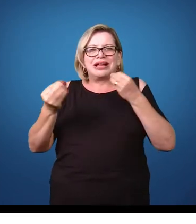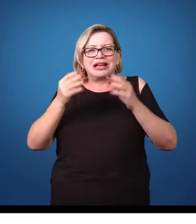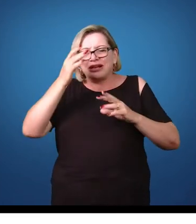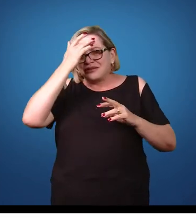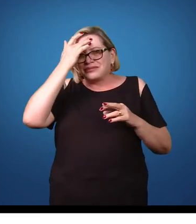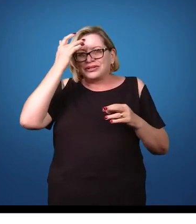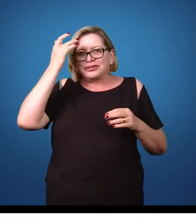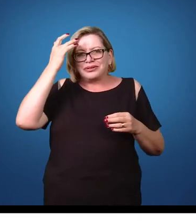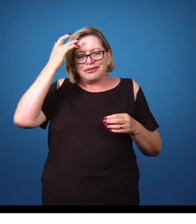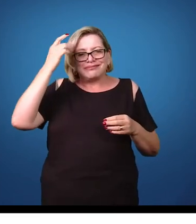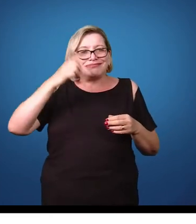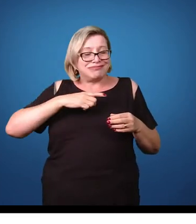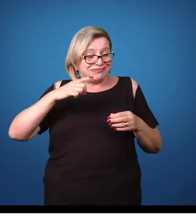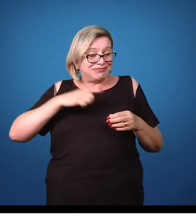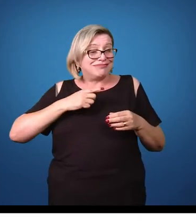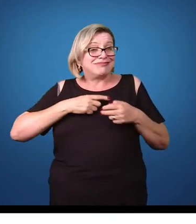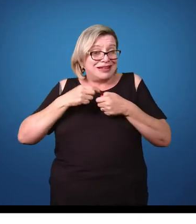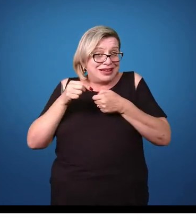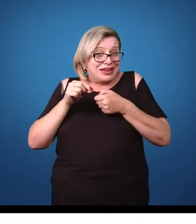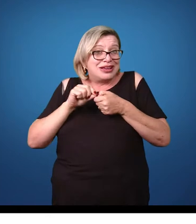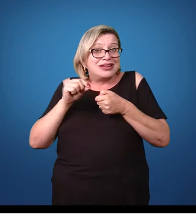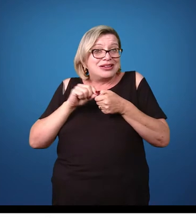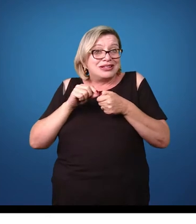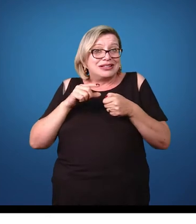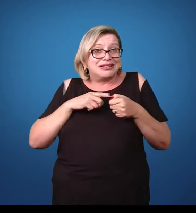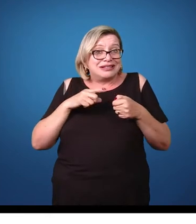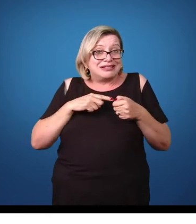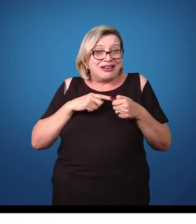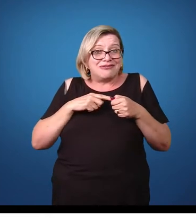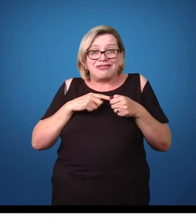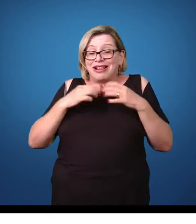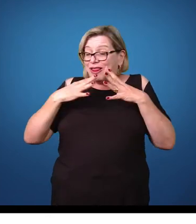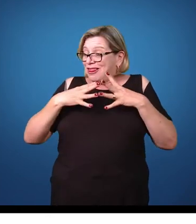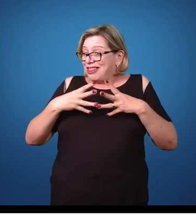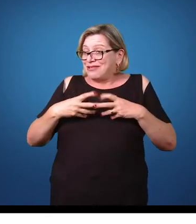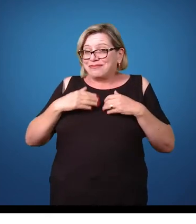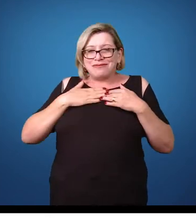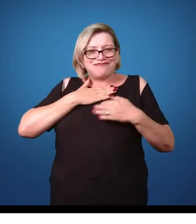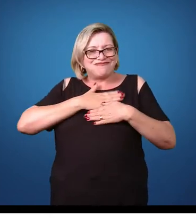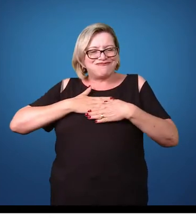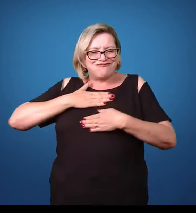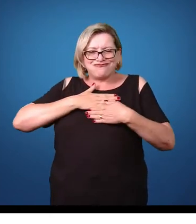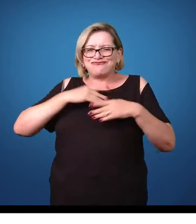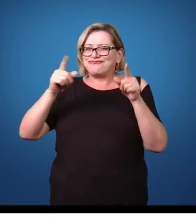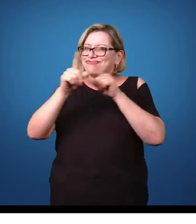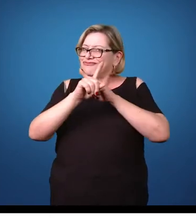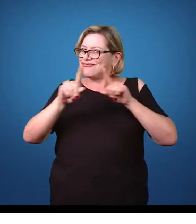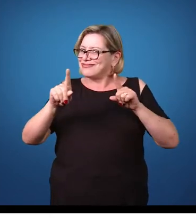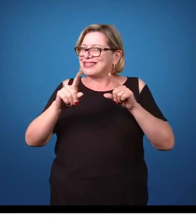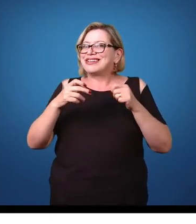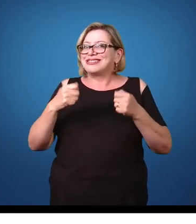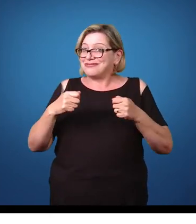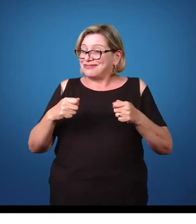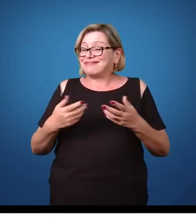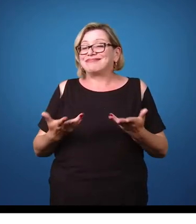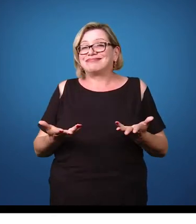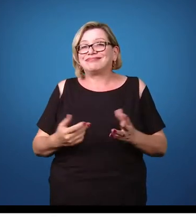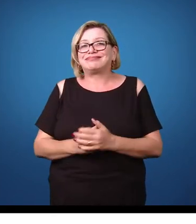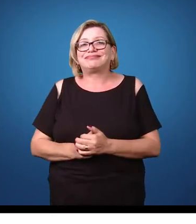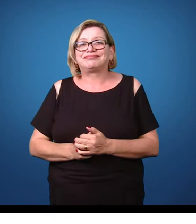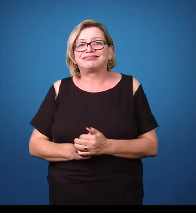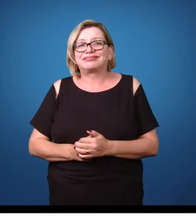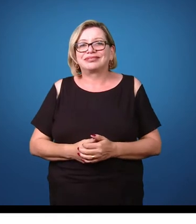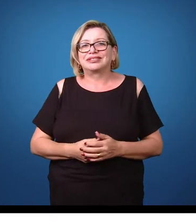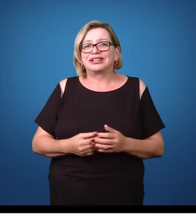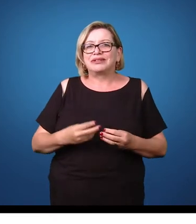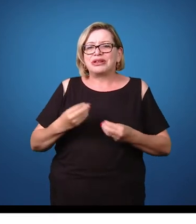apresentam esse piolho e tem uma higiene não tão adequada das regiões íntimas. Bom,